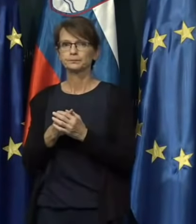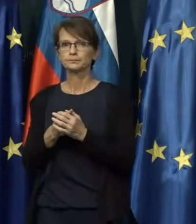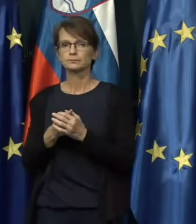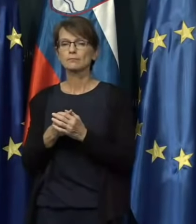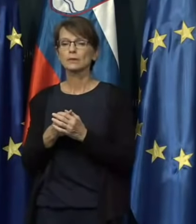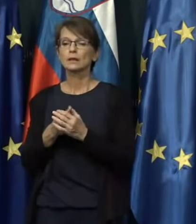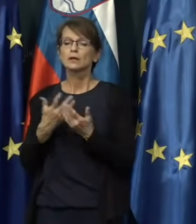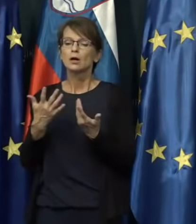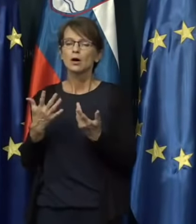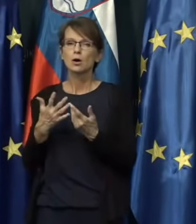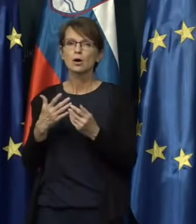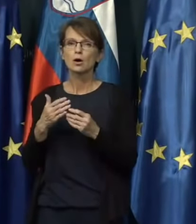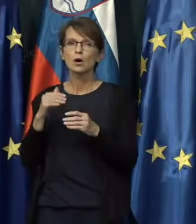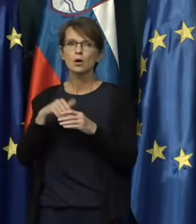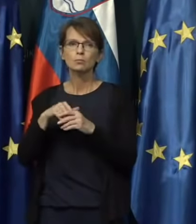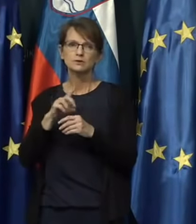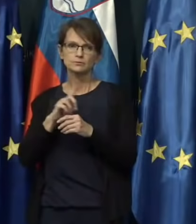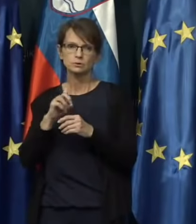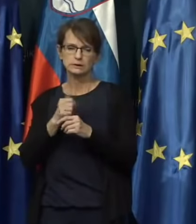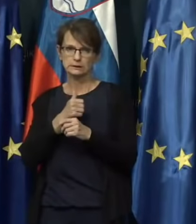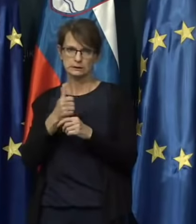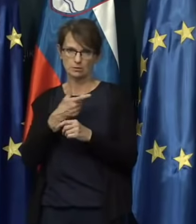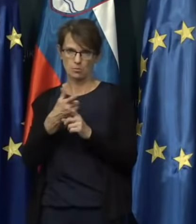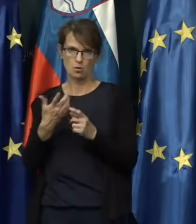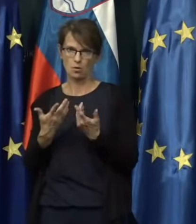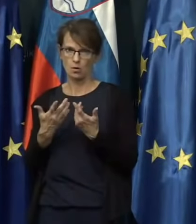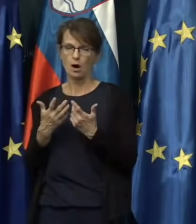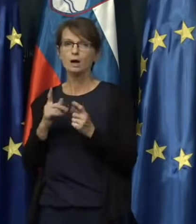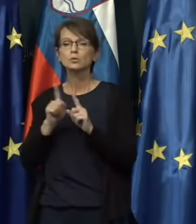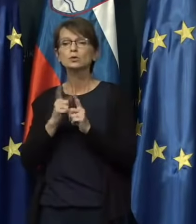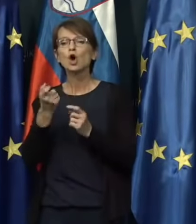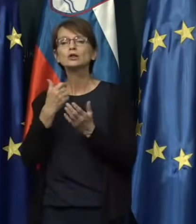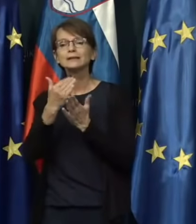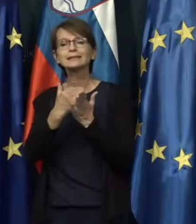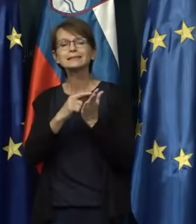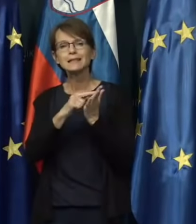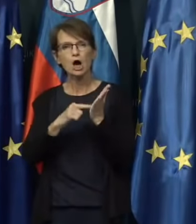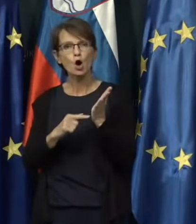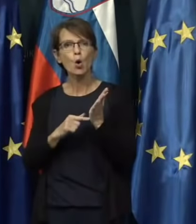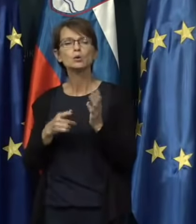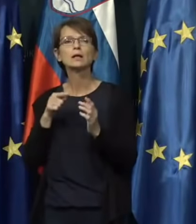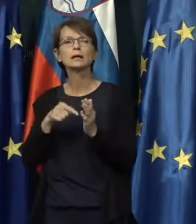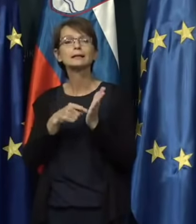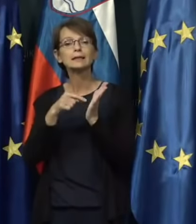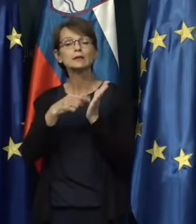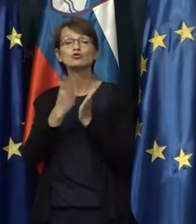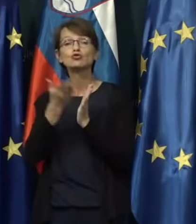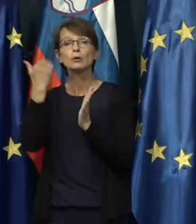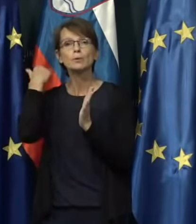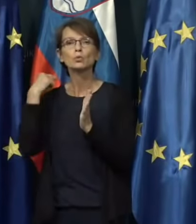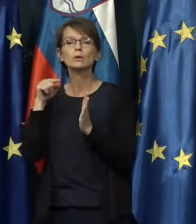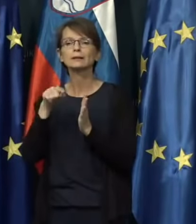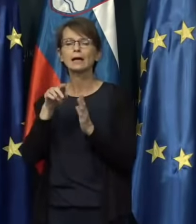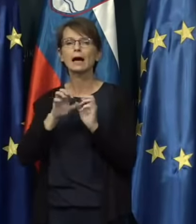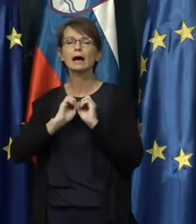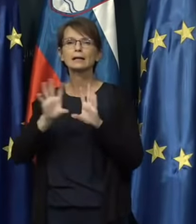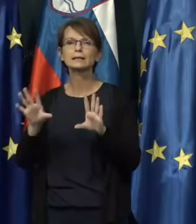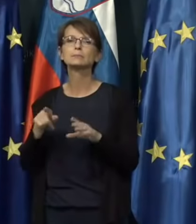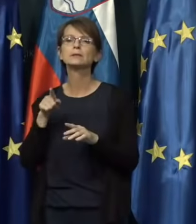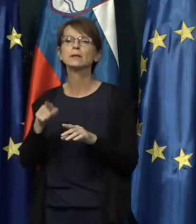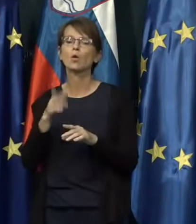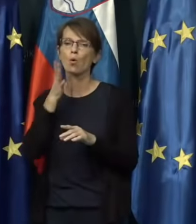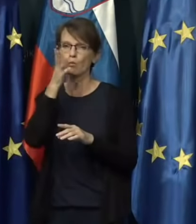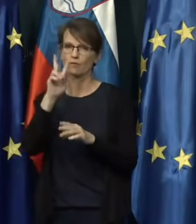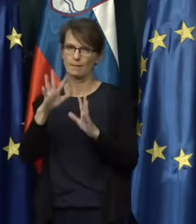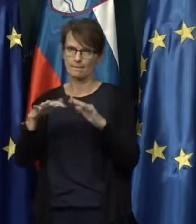Ni pa odvisno sveda od nas, ampak je tudi od zakona, ki je že bil vložen, od pač razpisa tega v parlamentu.